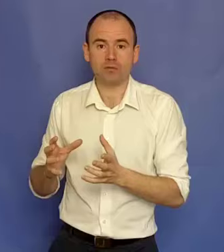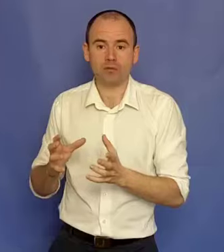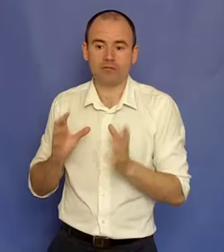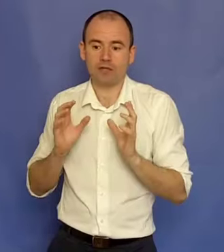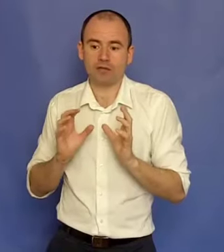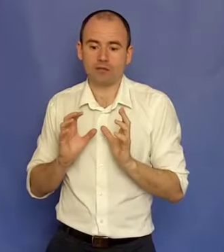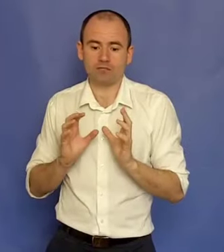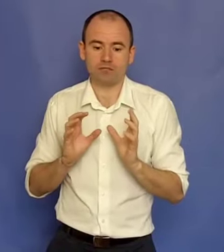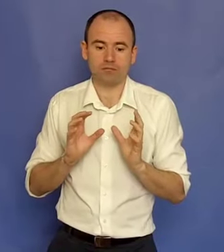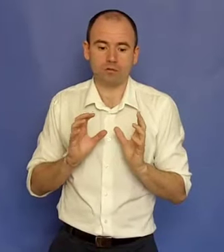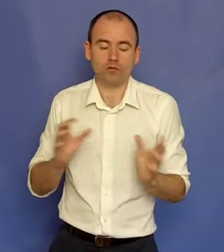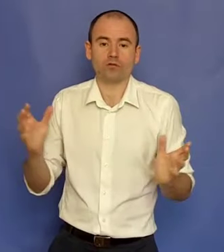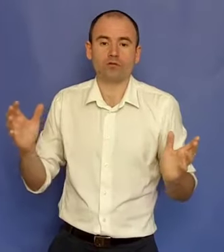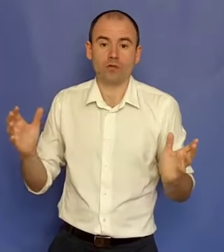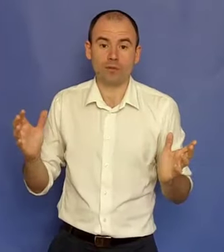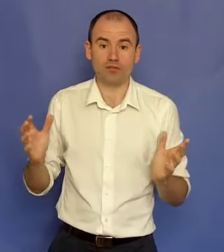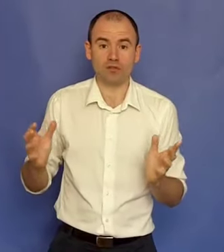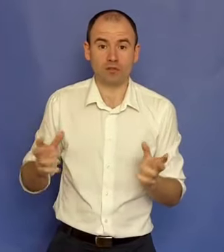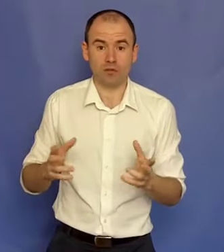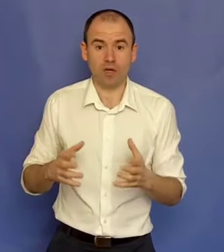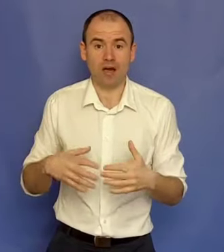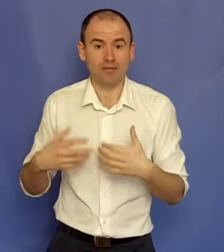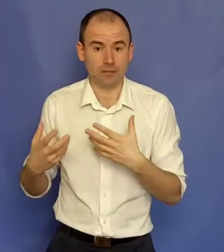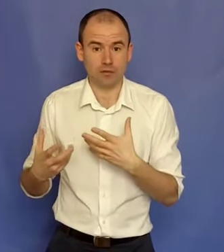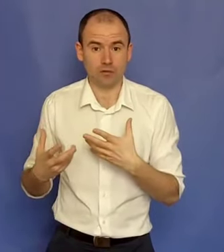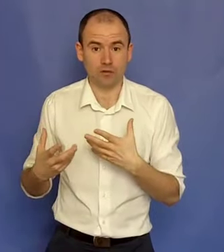spune vai, dar eu nu vreau să fiu liber profesionist sau antreprenor.